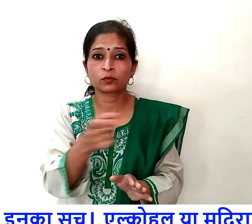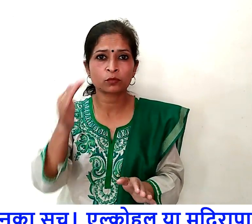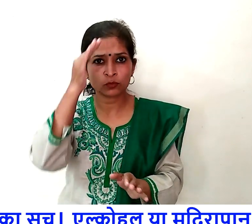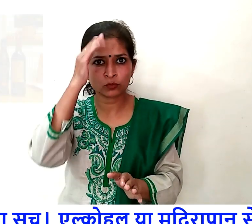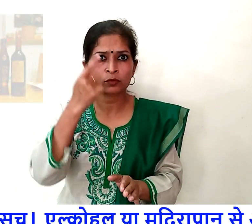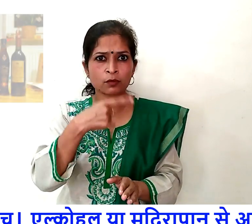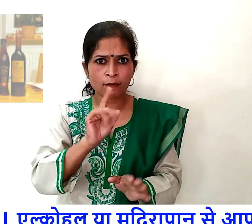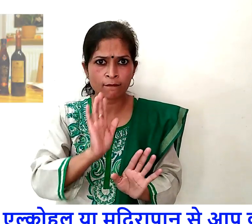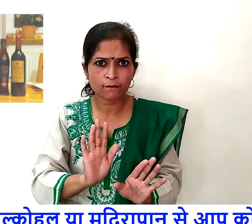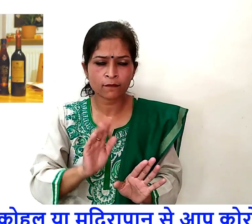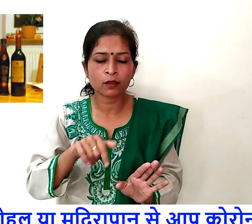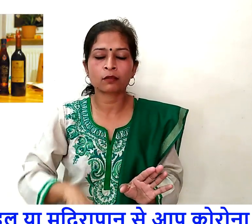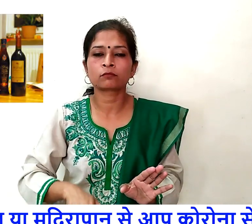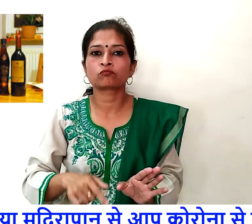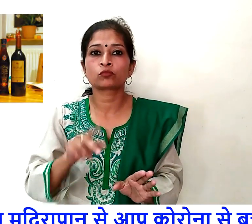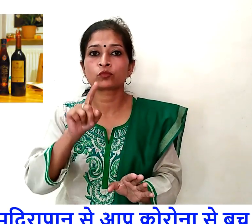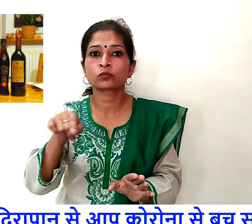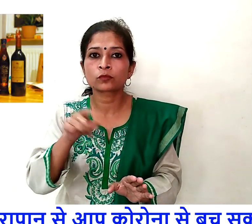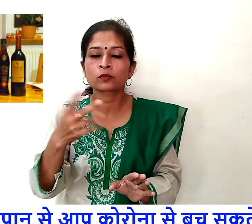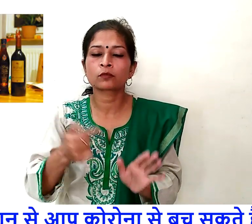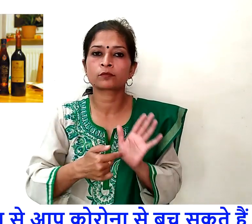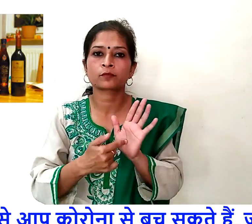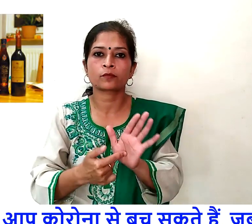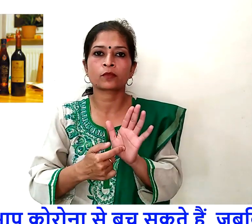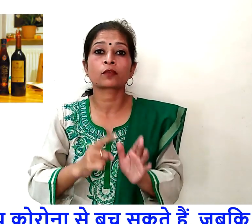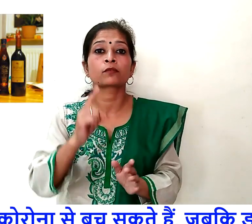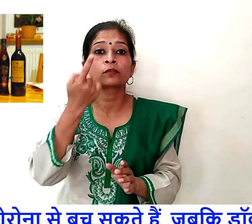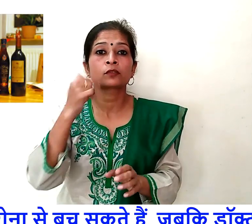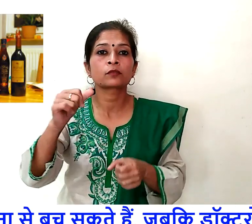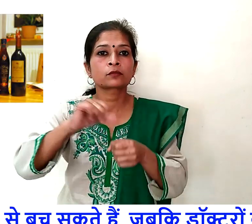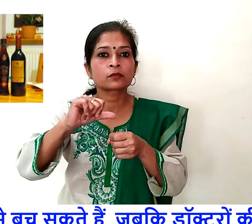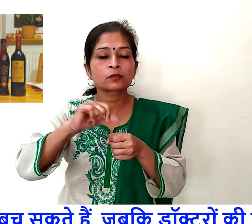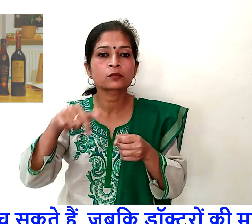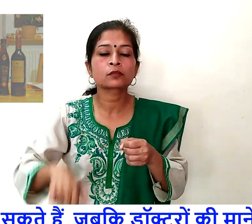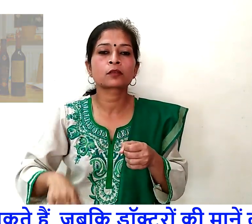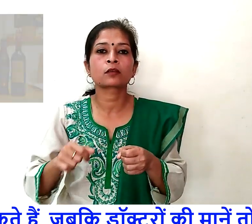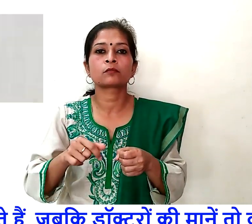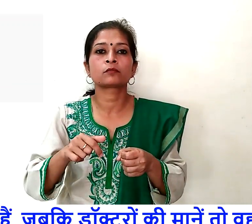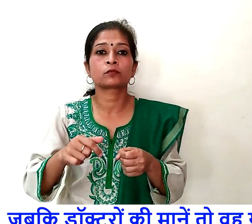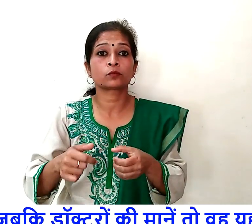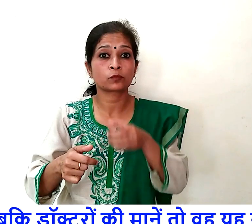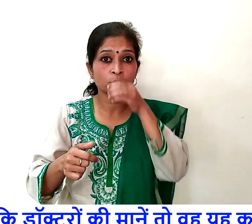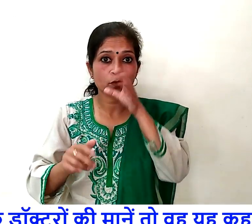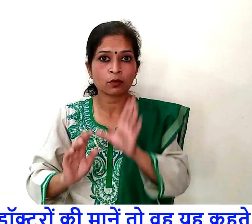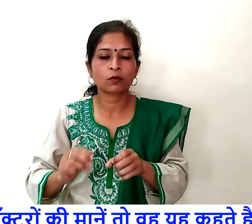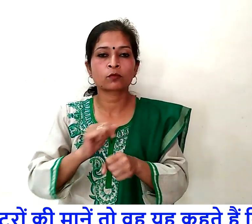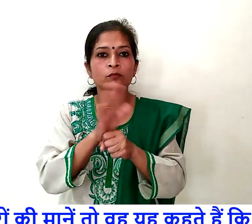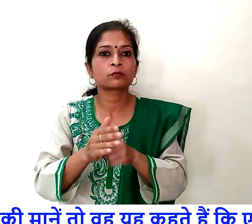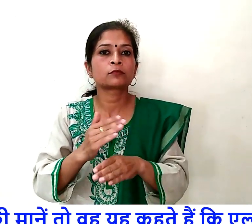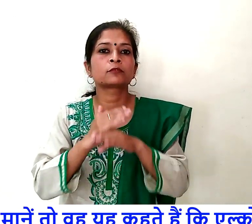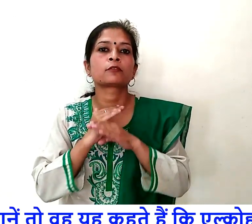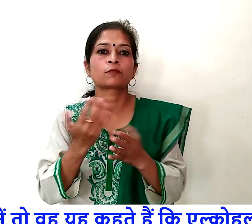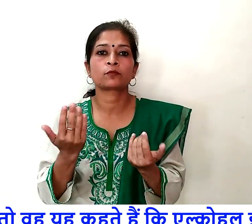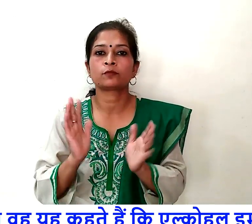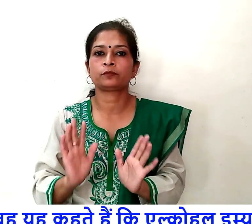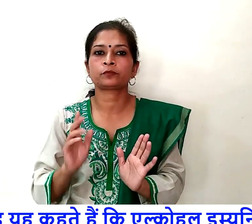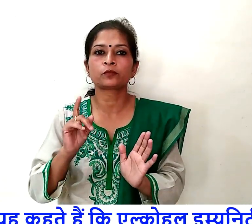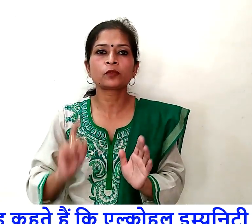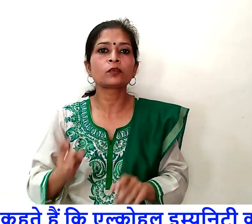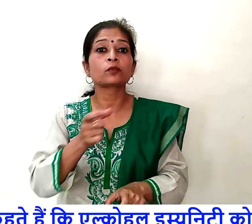अलकोहॉल या मदिरा पान से आप कोरोना से बच सकते हैं जबकि डॉक्टरों की माने तो वो ये कहते हैं